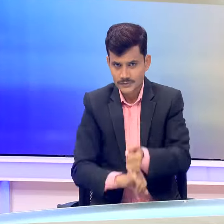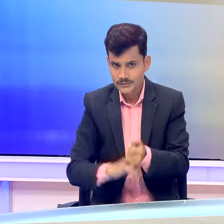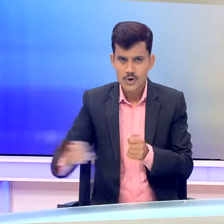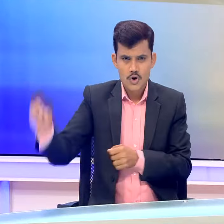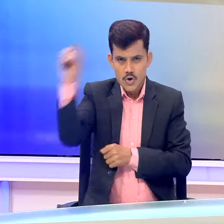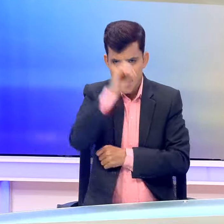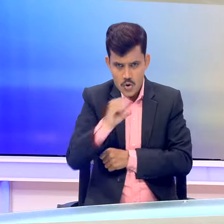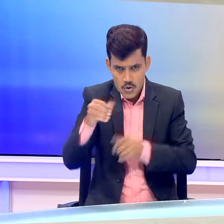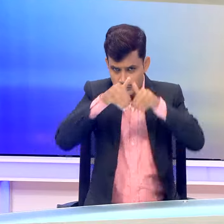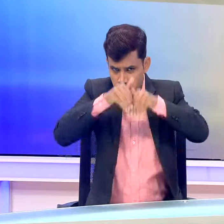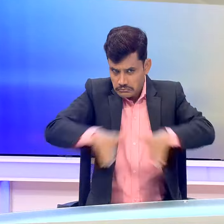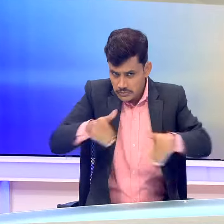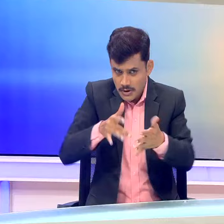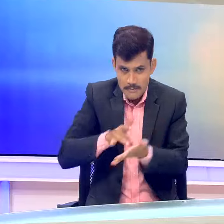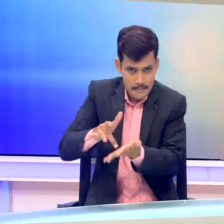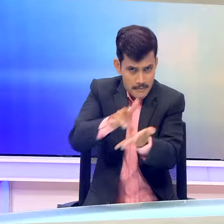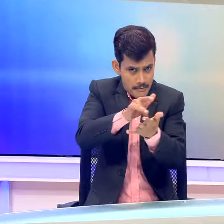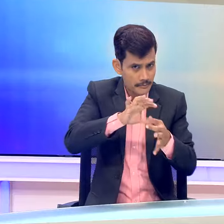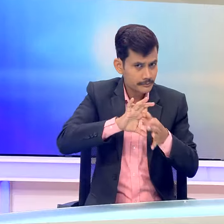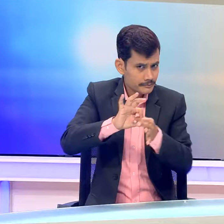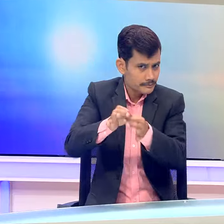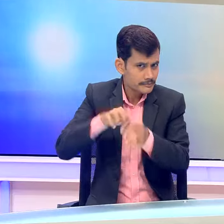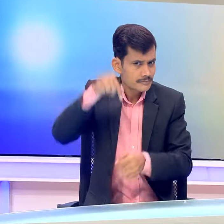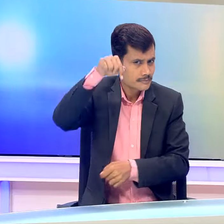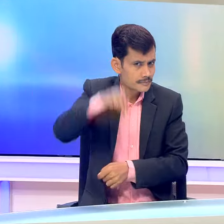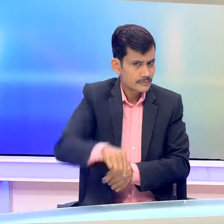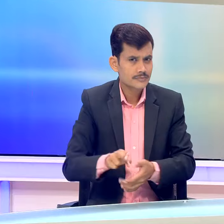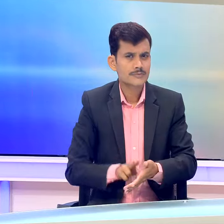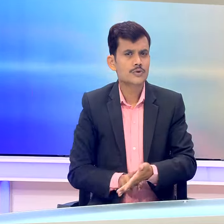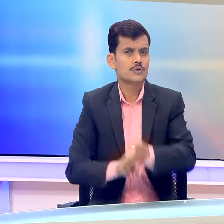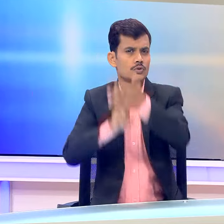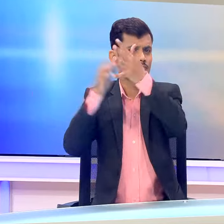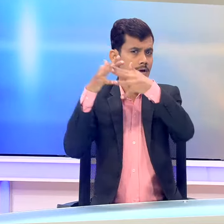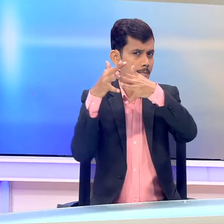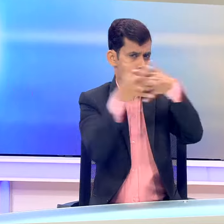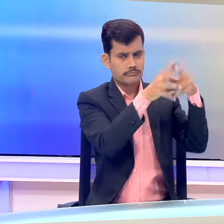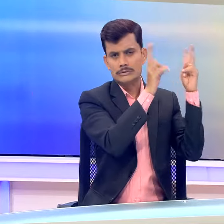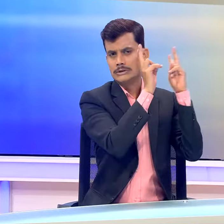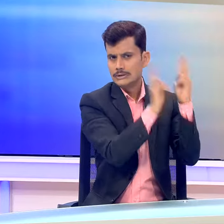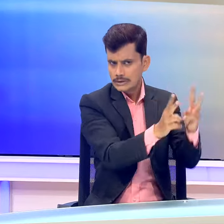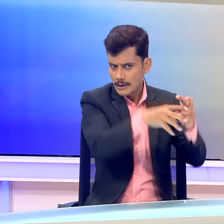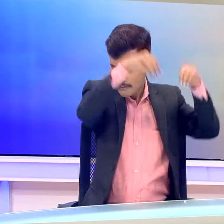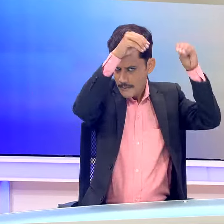लगी बंकाल की खाड़ी पर बना दबाव आज उत्तर पश्चिम में केंदृत रहेगा